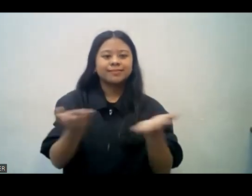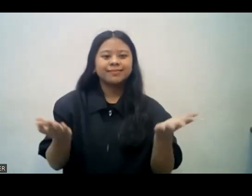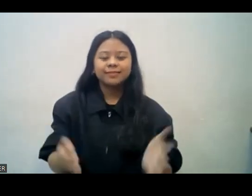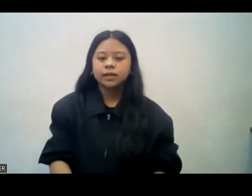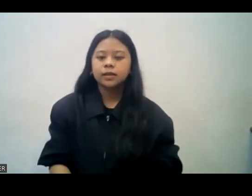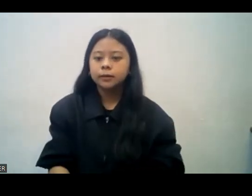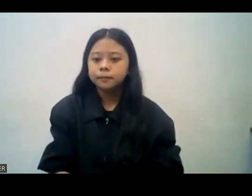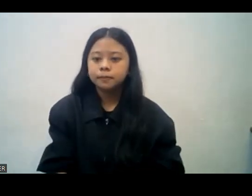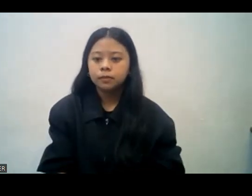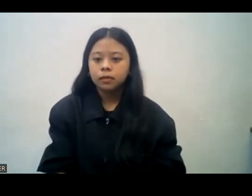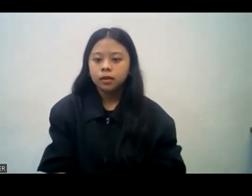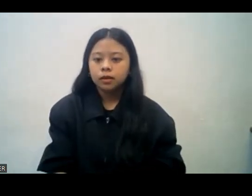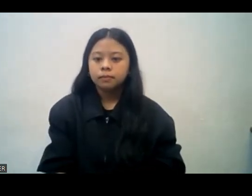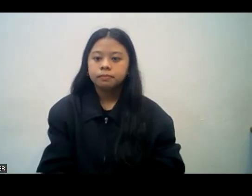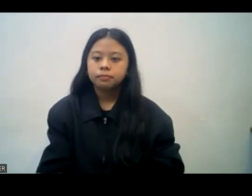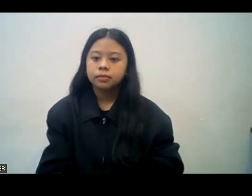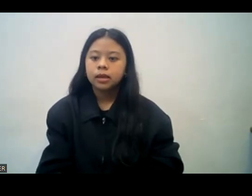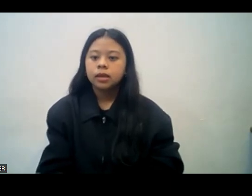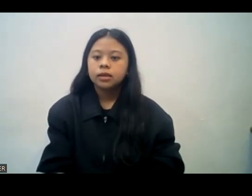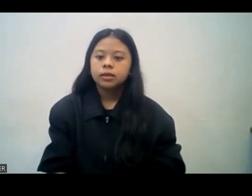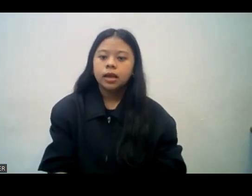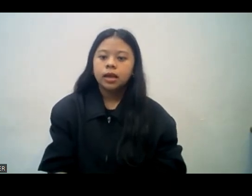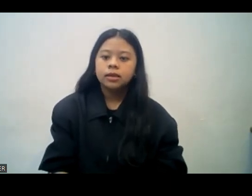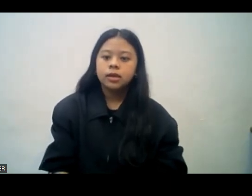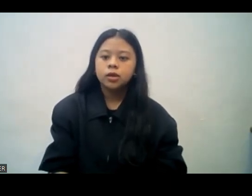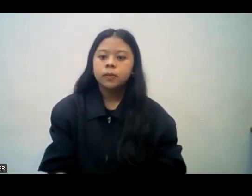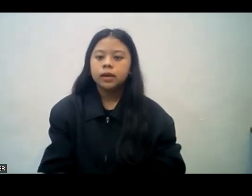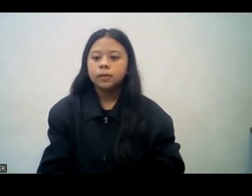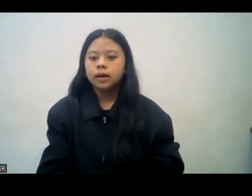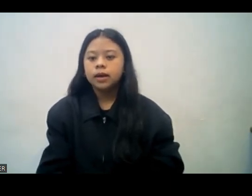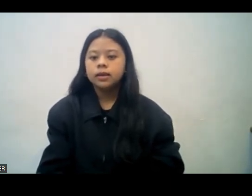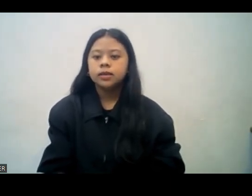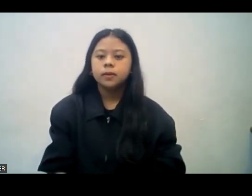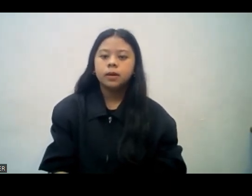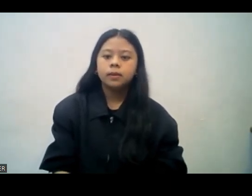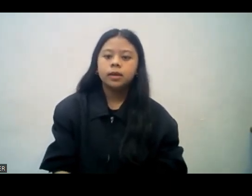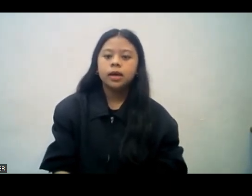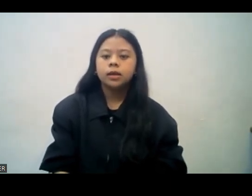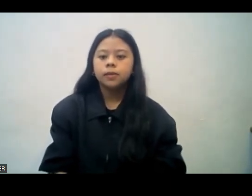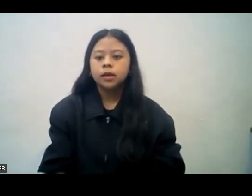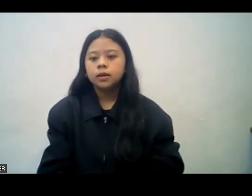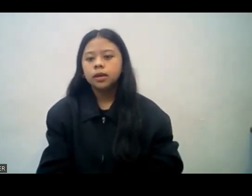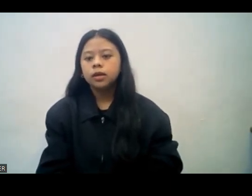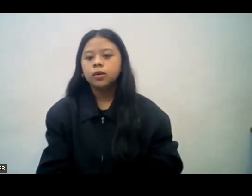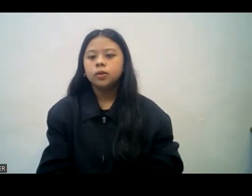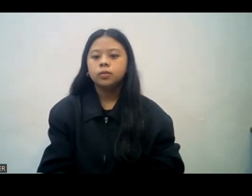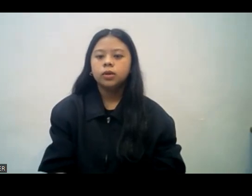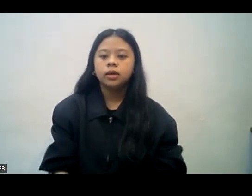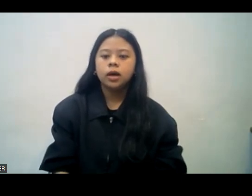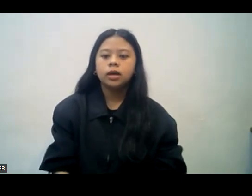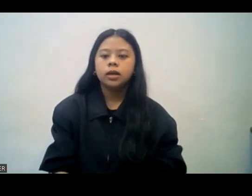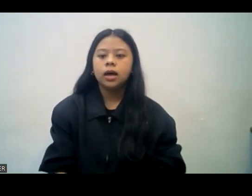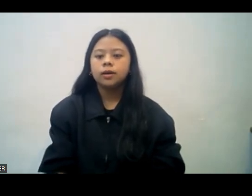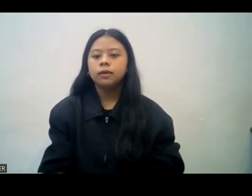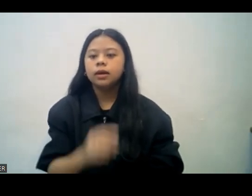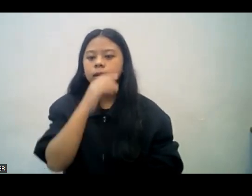Basahin po natin ng sabay-sabay, 3, 2, 1. Dahil sa inyong pakikibahagi sa pagpapalaganap ng ibanghelyo mula ng